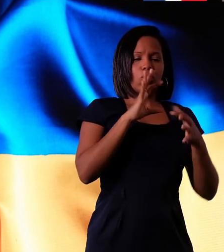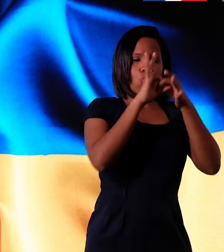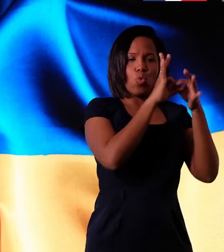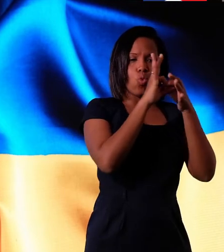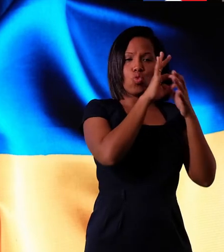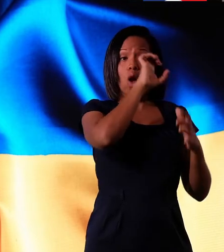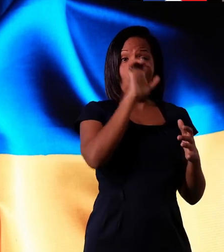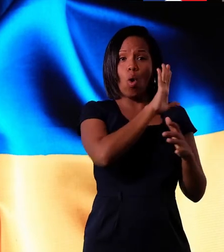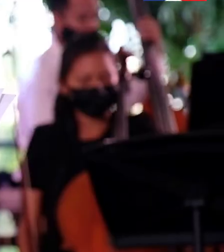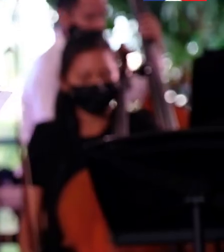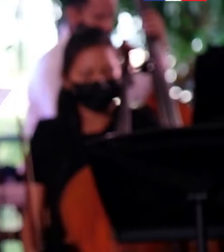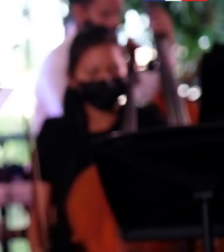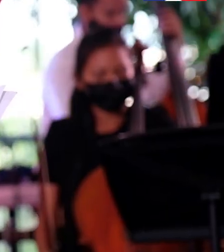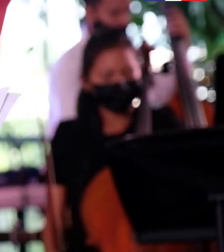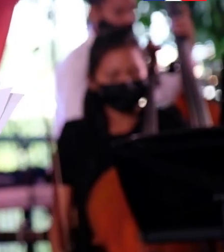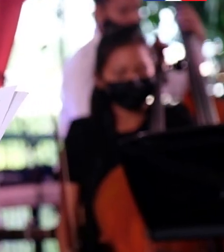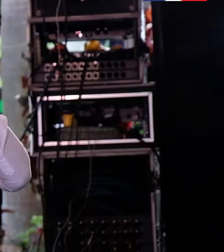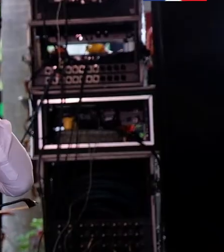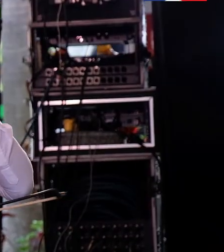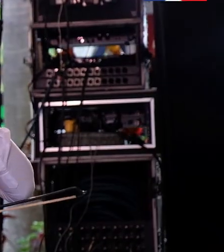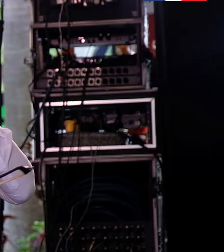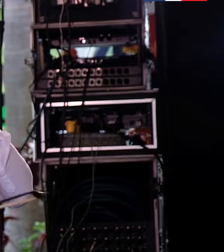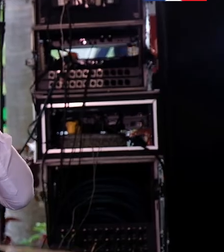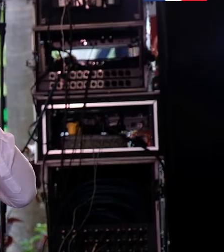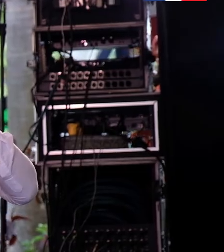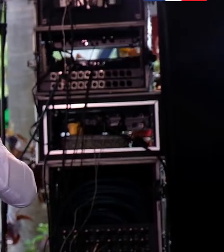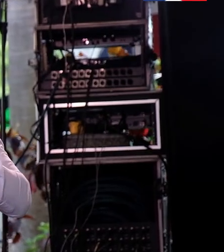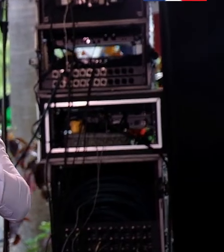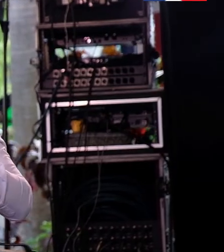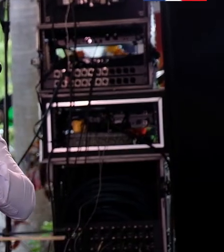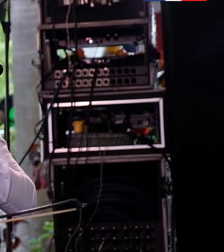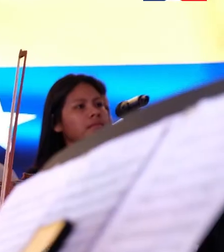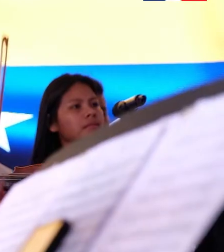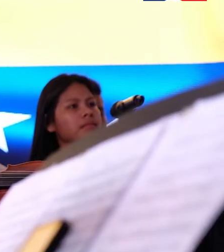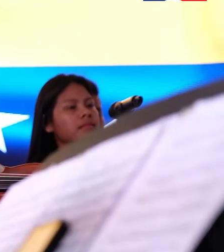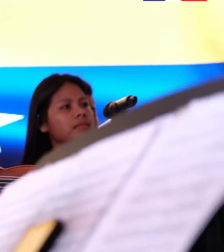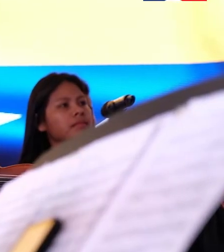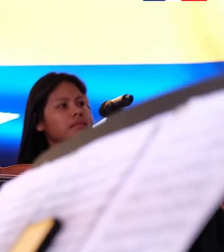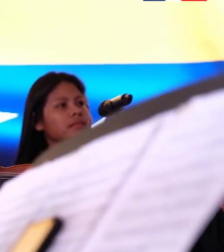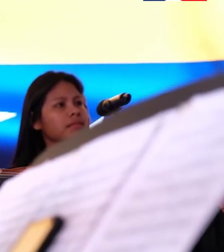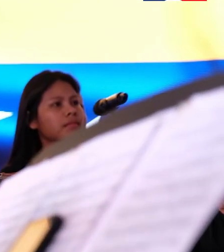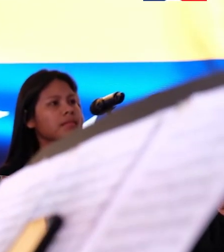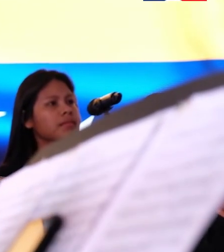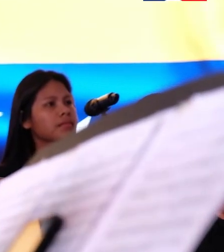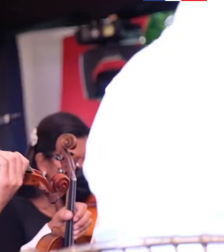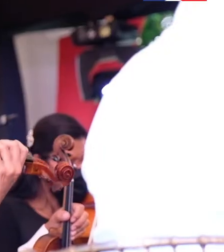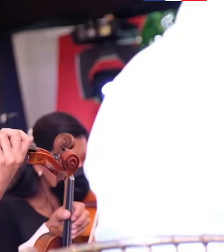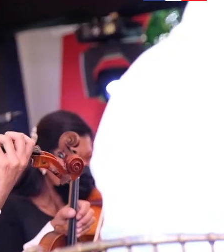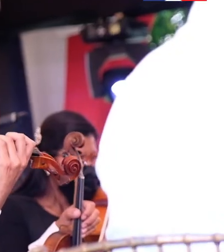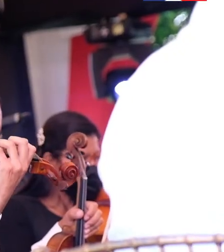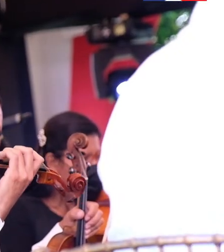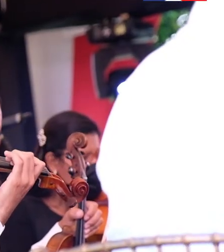movilizado en todos los frentes. Estos esfuerzos continuarán mientras sean necesarios,